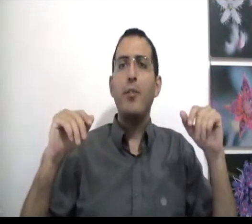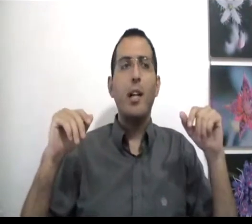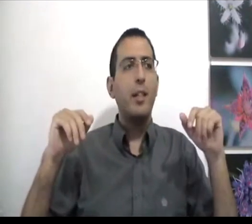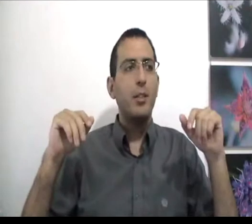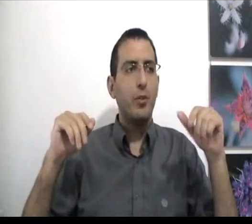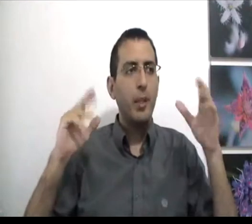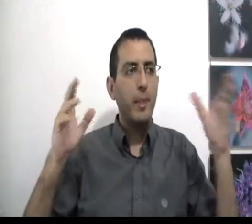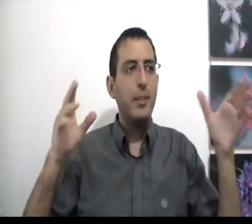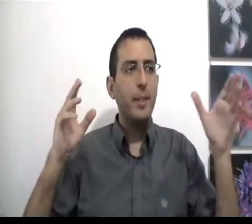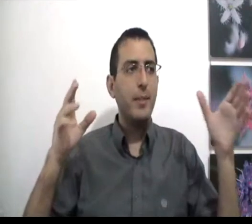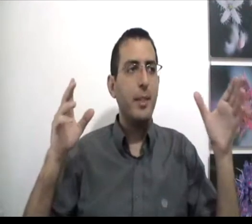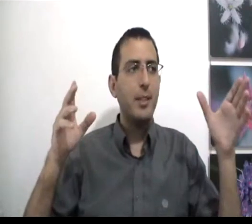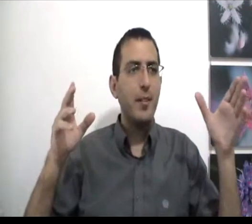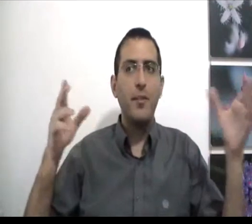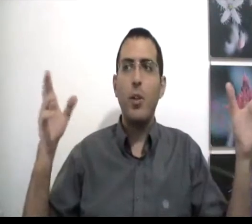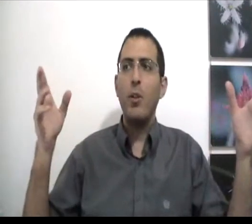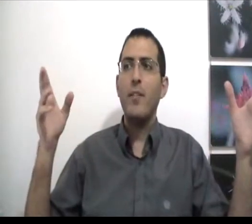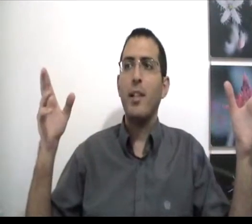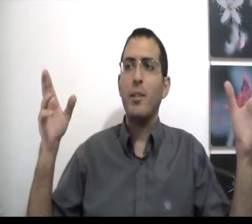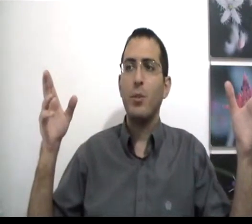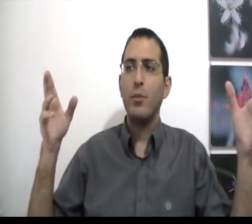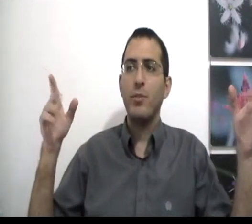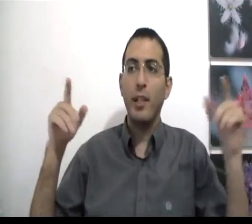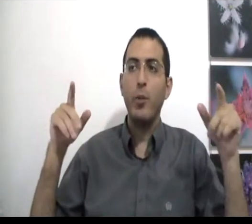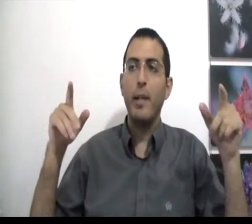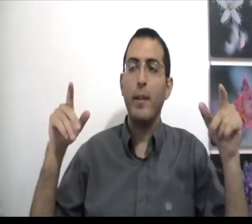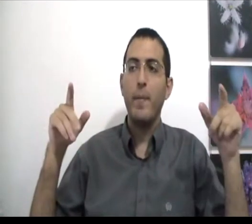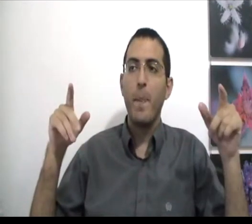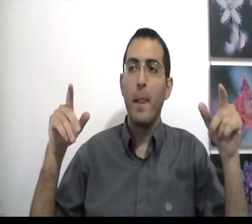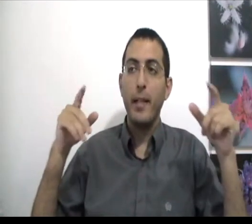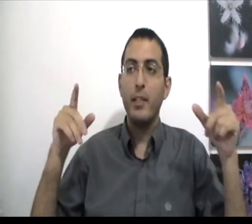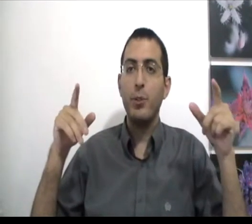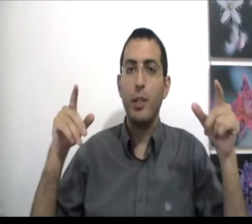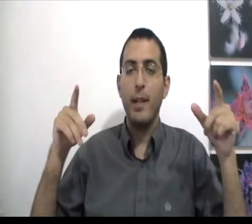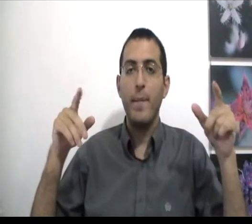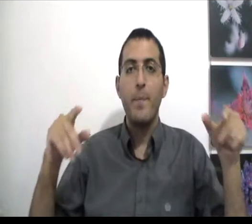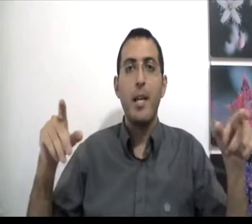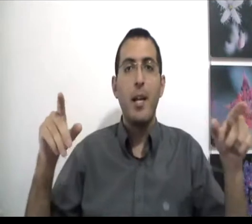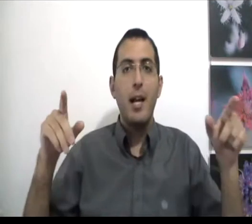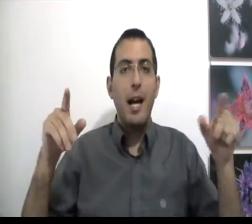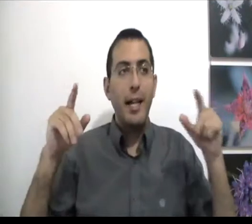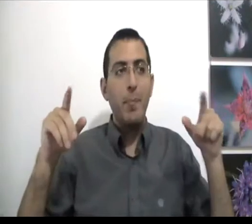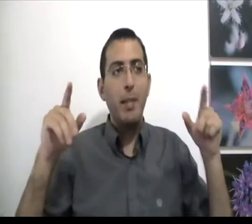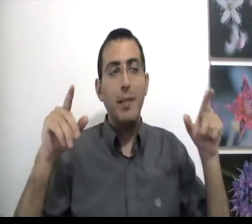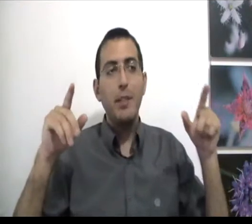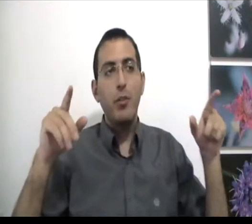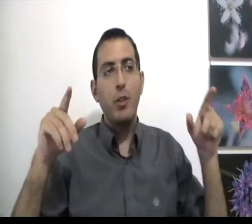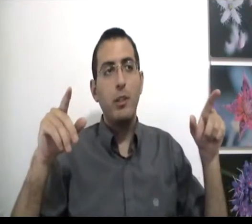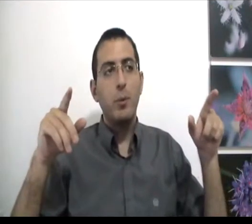אפשר להבין עד הסוף אני מנסה מנסה מנסה להבין ולא יכול להבין עד הסוף ואני אומר אני עכשיו שואל האם בן אדם צריך לשאול את עצמו